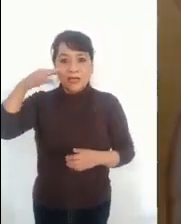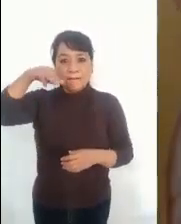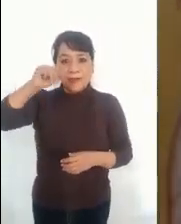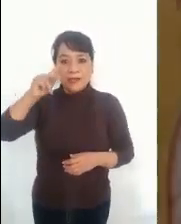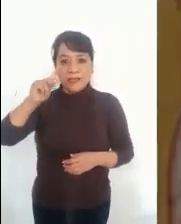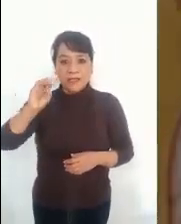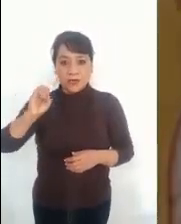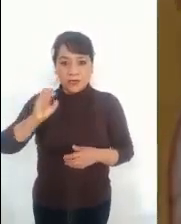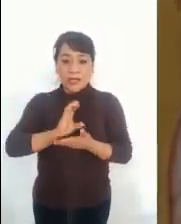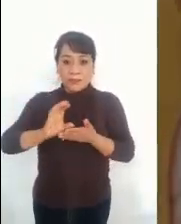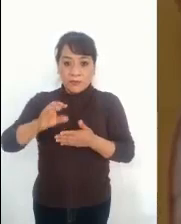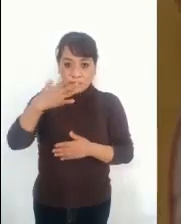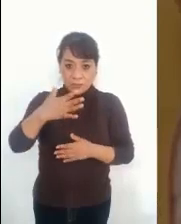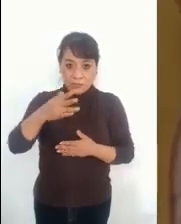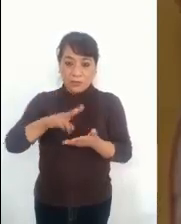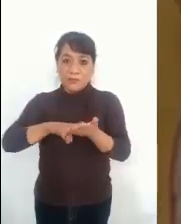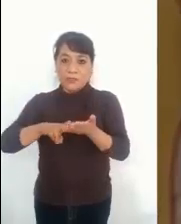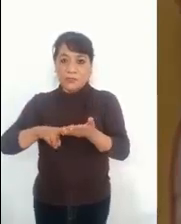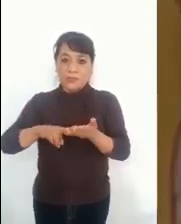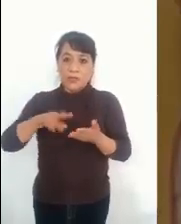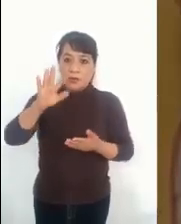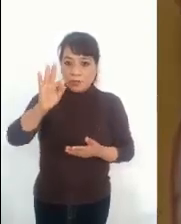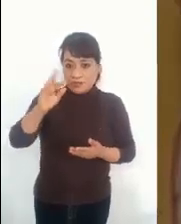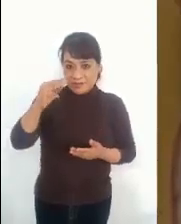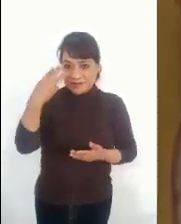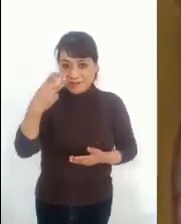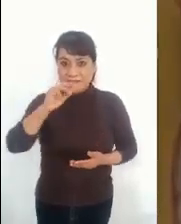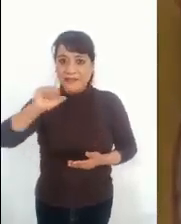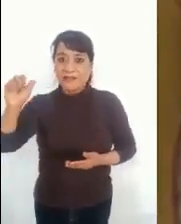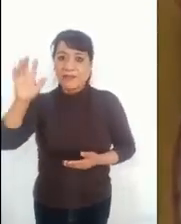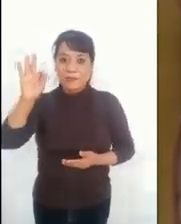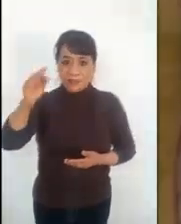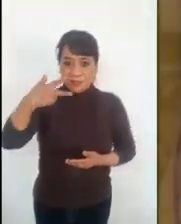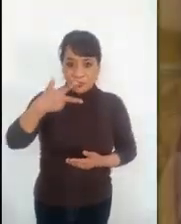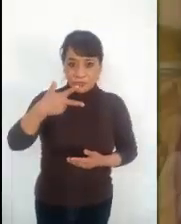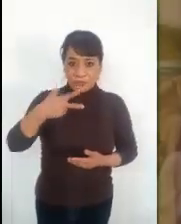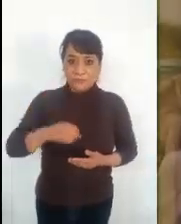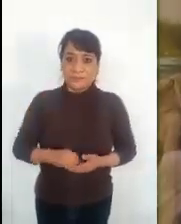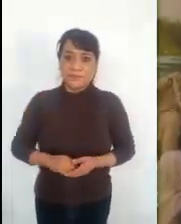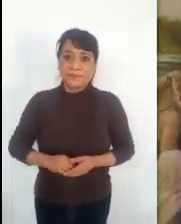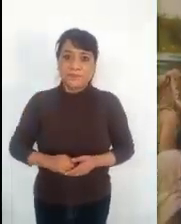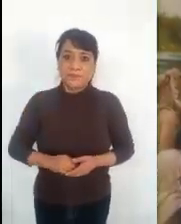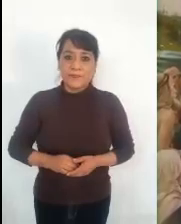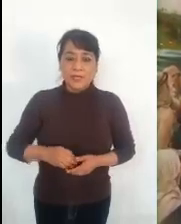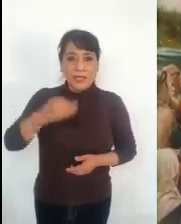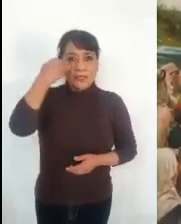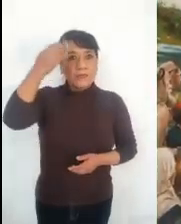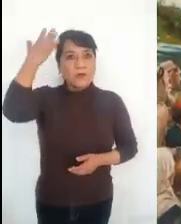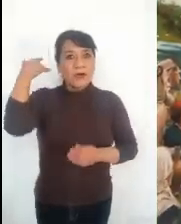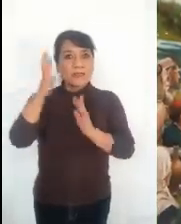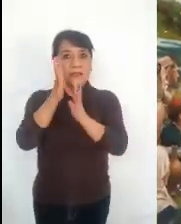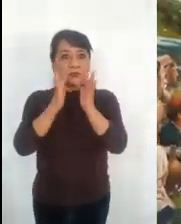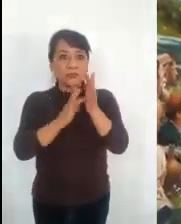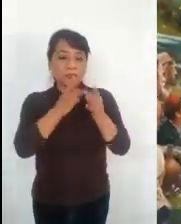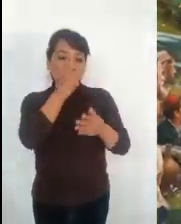según San Mateo, capítulo 5, versículos del 43 al 48 En aquel